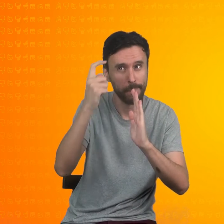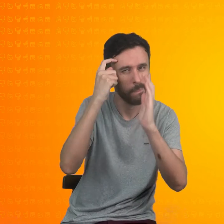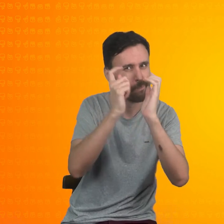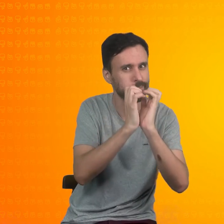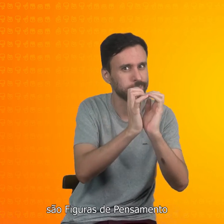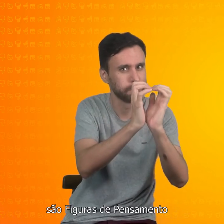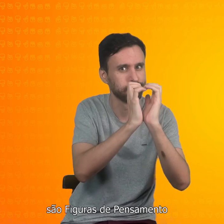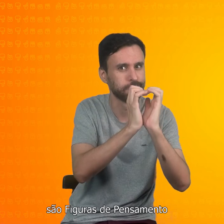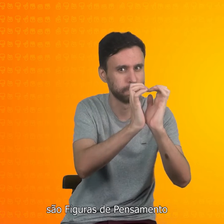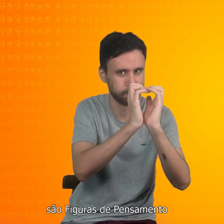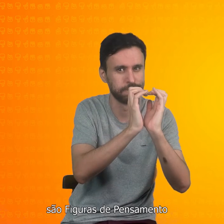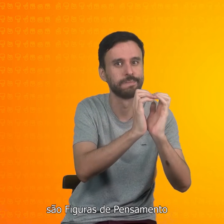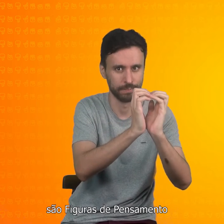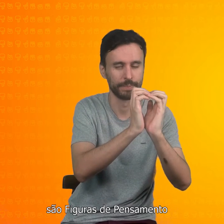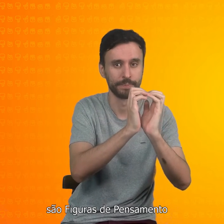são figuras de pensamento.